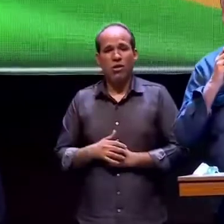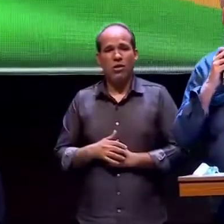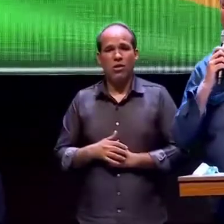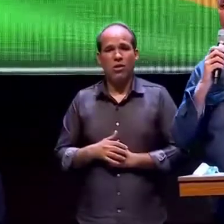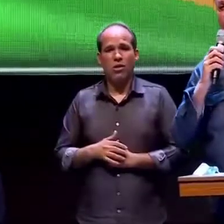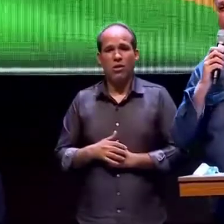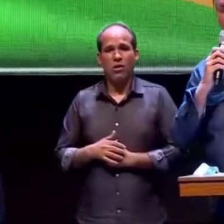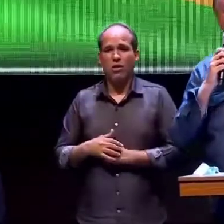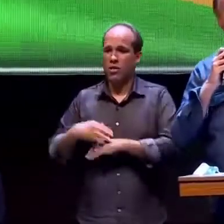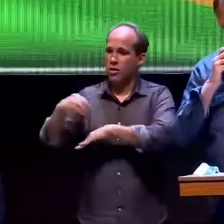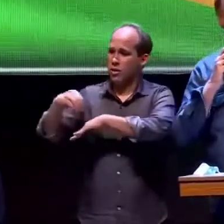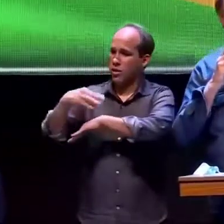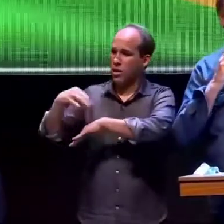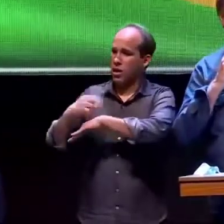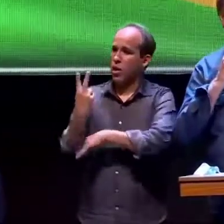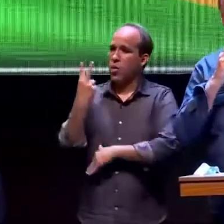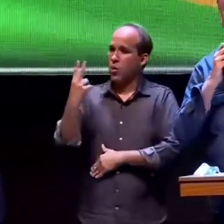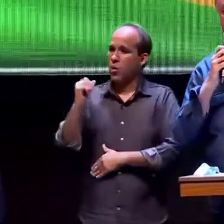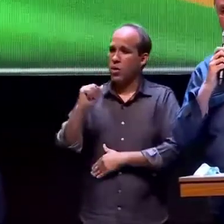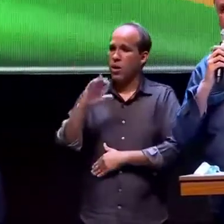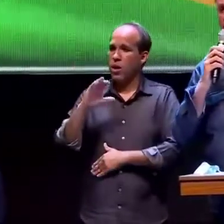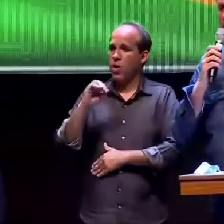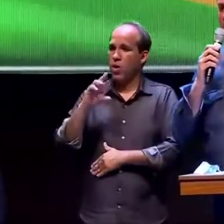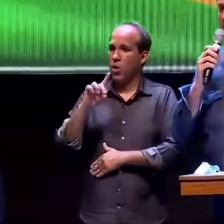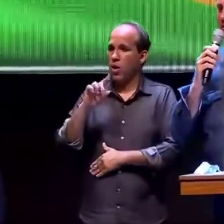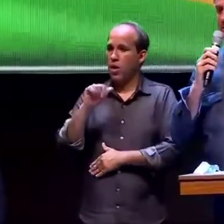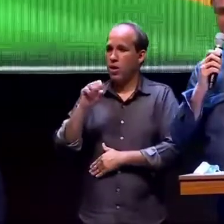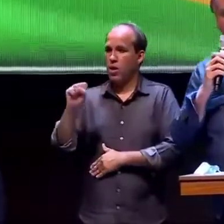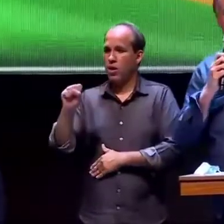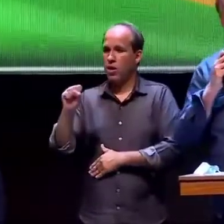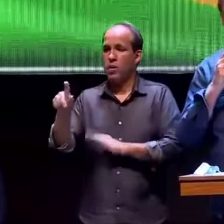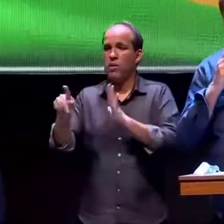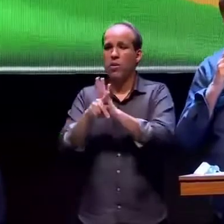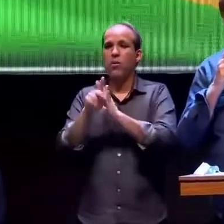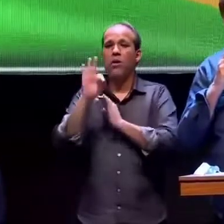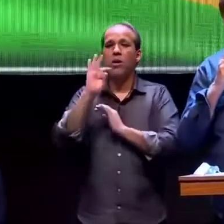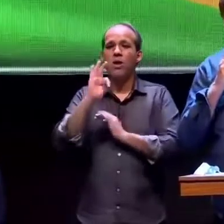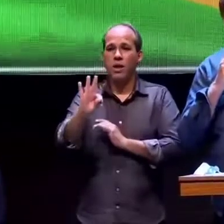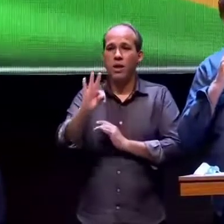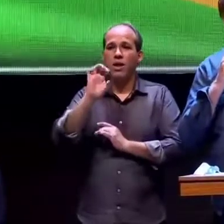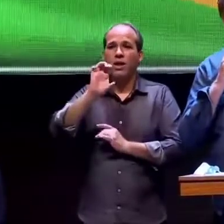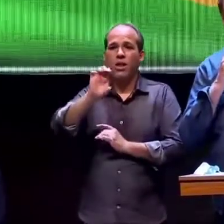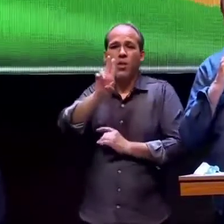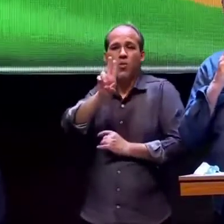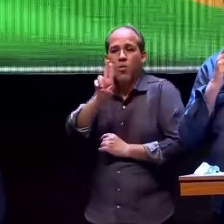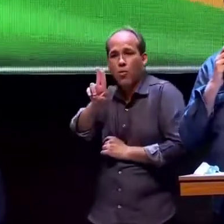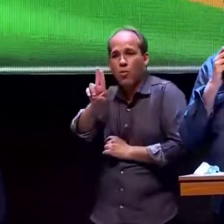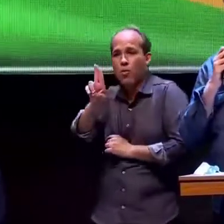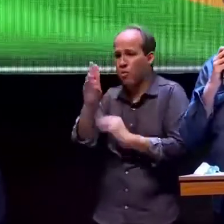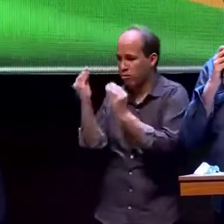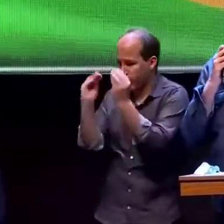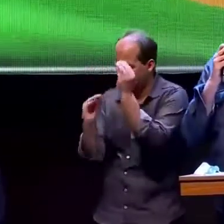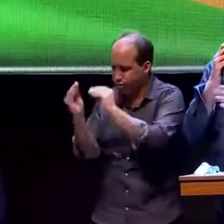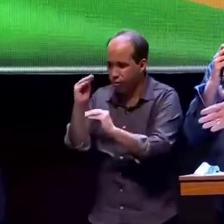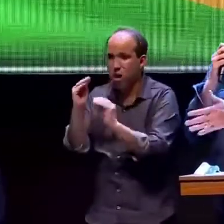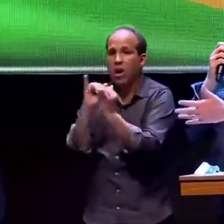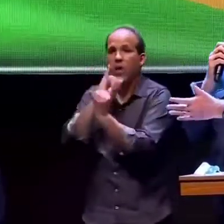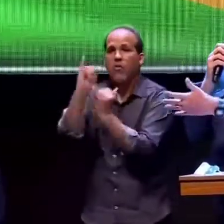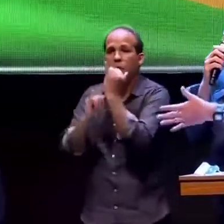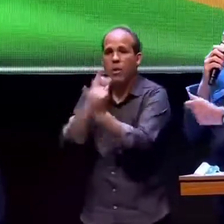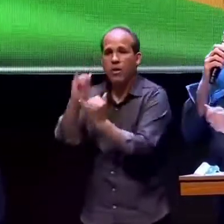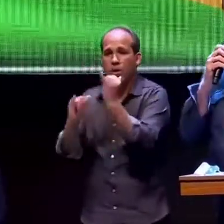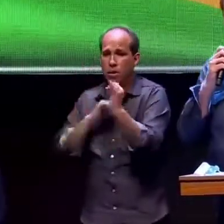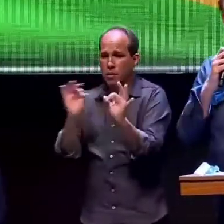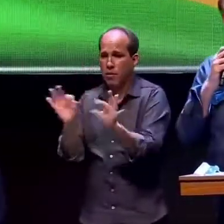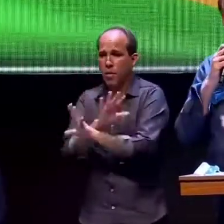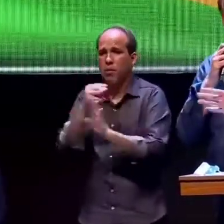a dois acordos do tribunal de contas da União eles se baseavam numa medida